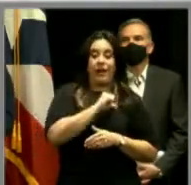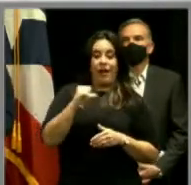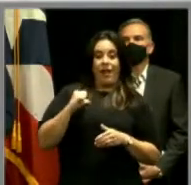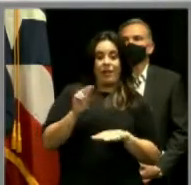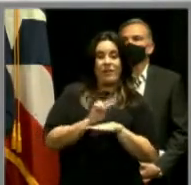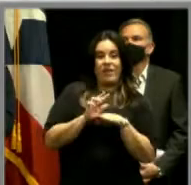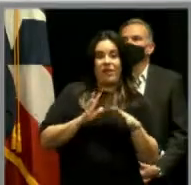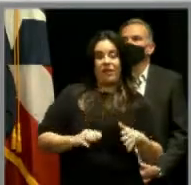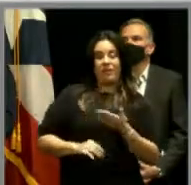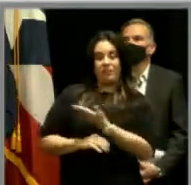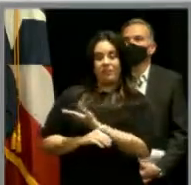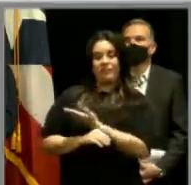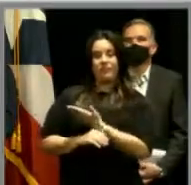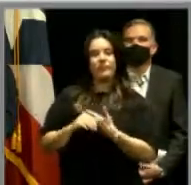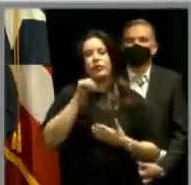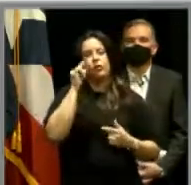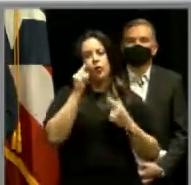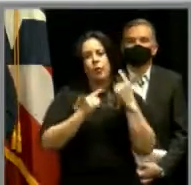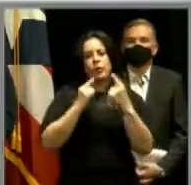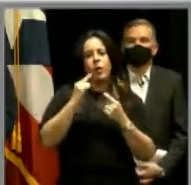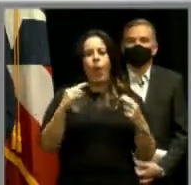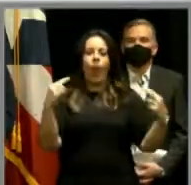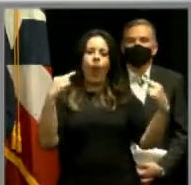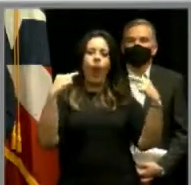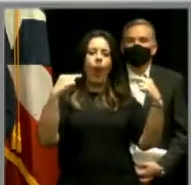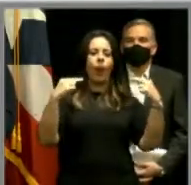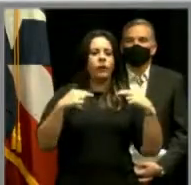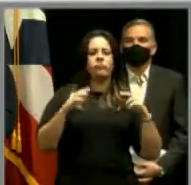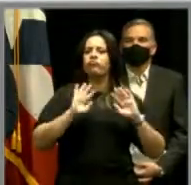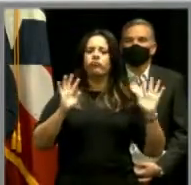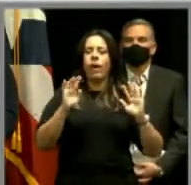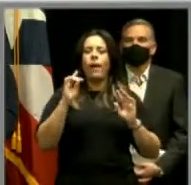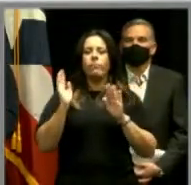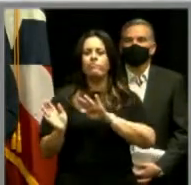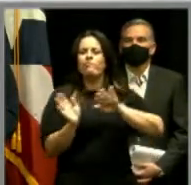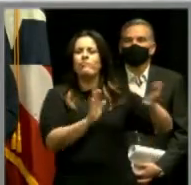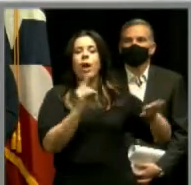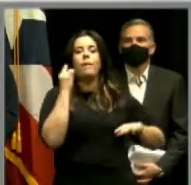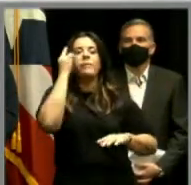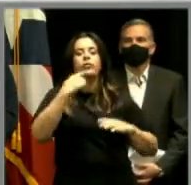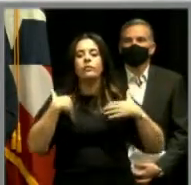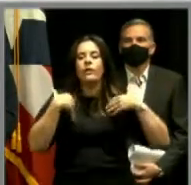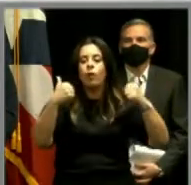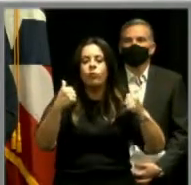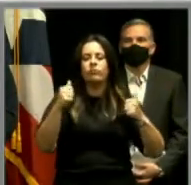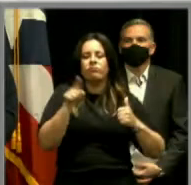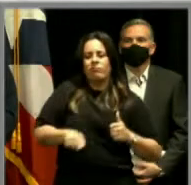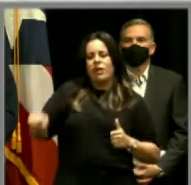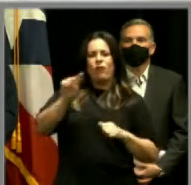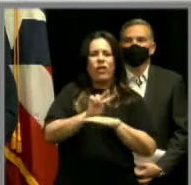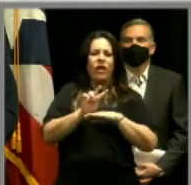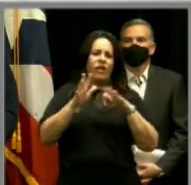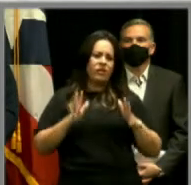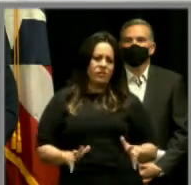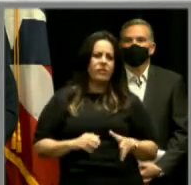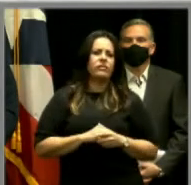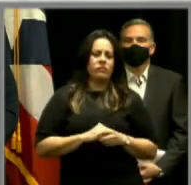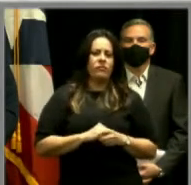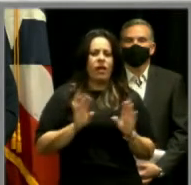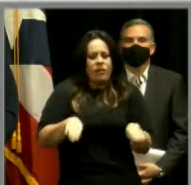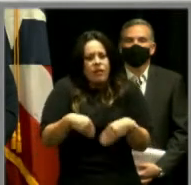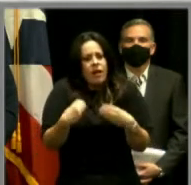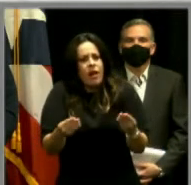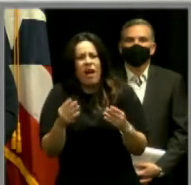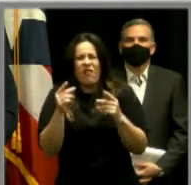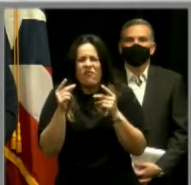Vieques que no pensó en el protagonismo y pensó más en la salud y en la vida de los viequenses. pensó en proveerles de